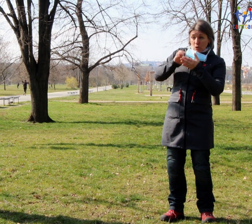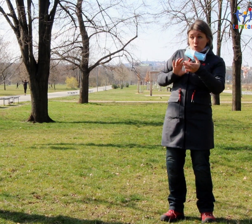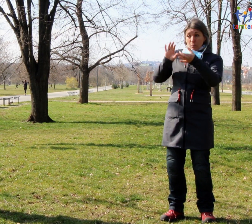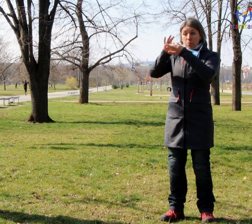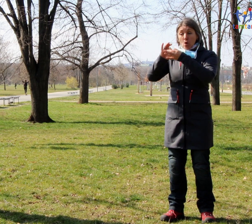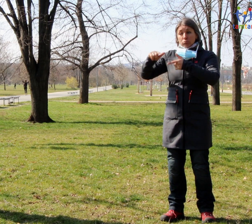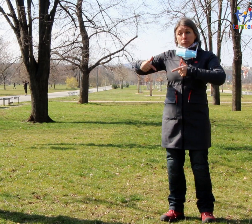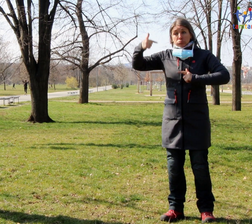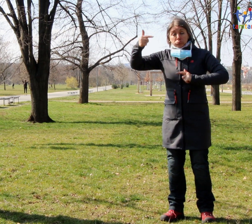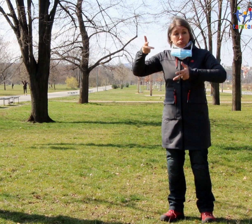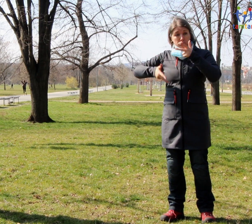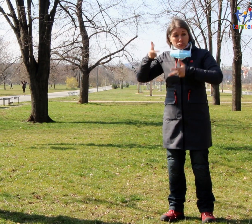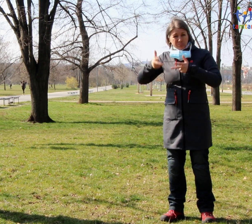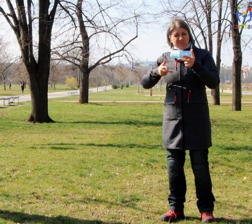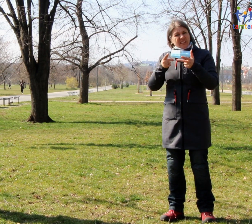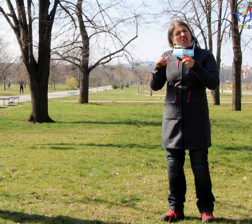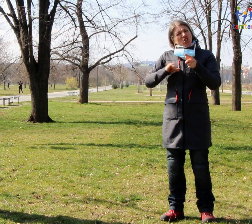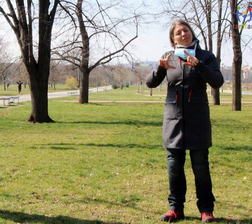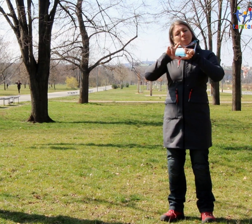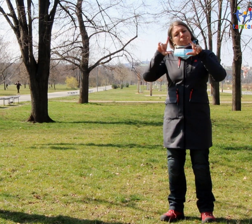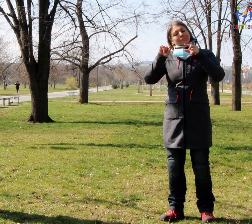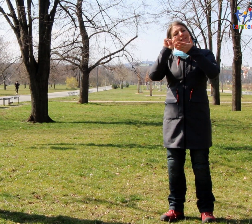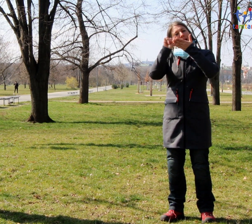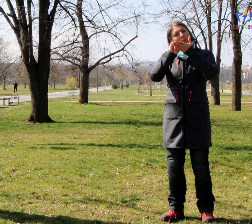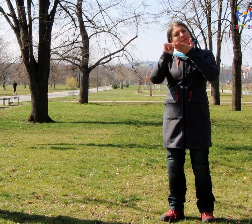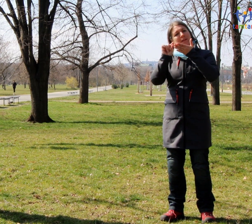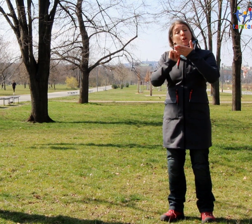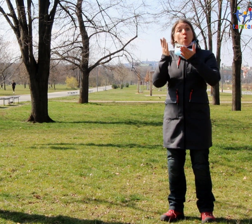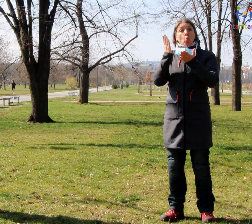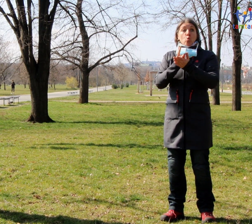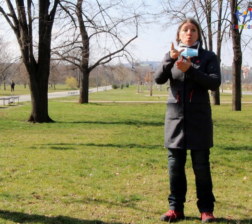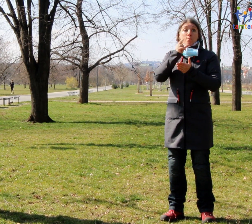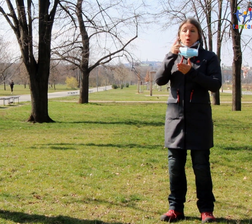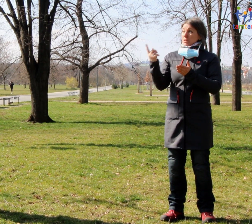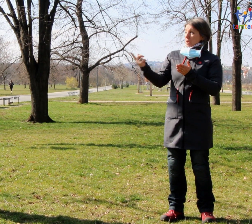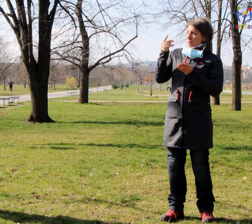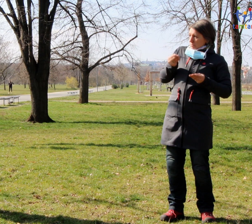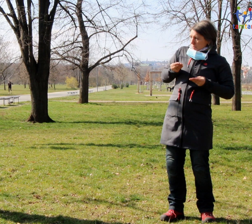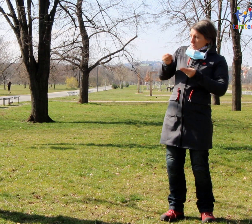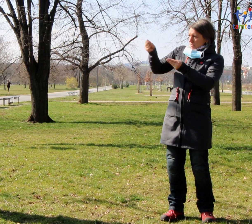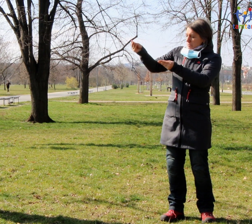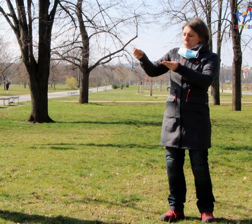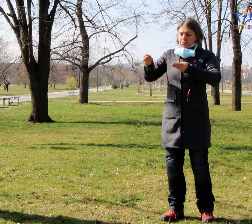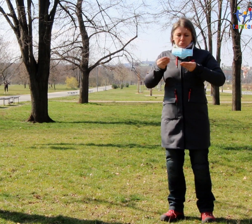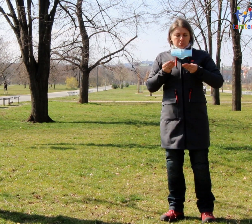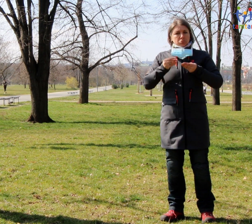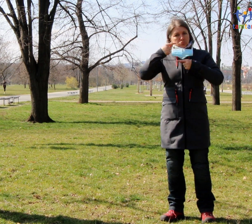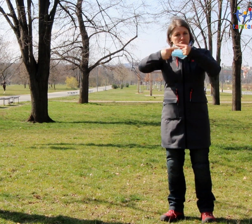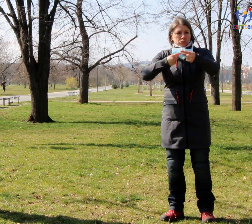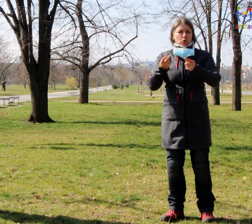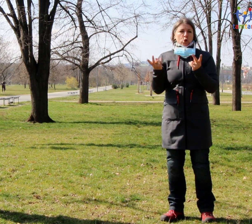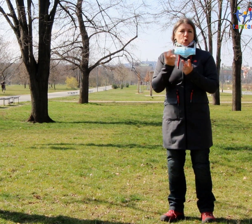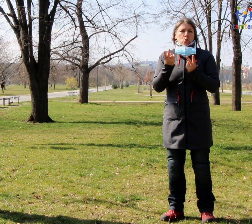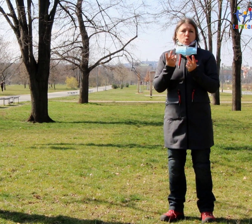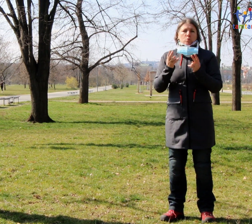a zavolat si tlumačníka. Takže je dobré mít podle vlastních komunikačních možností